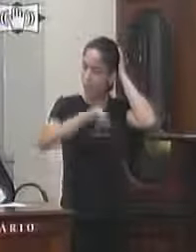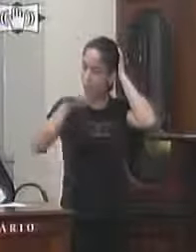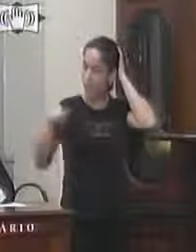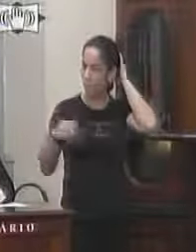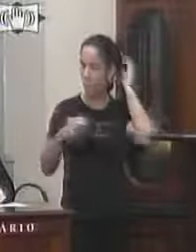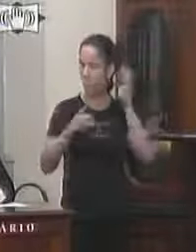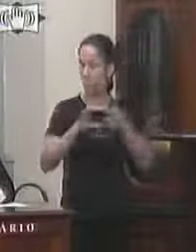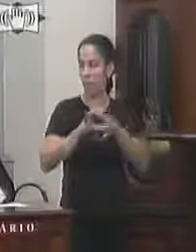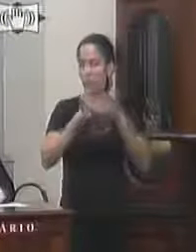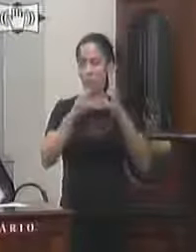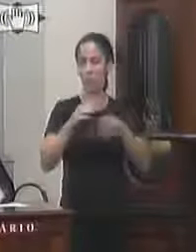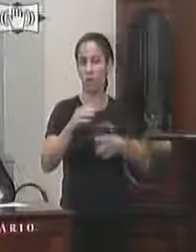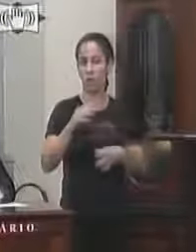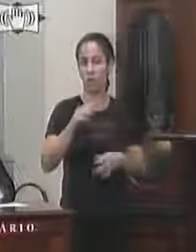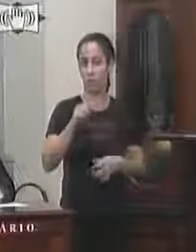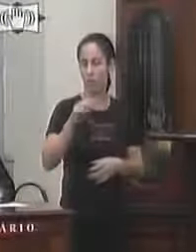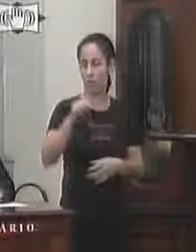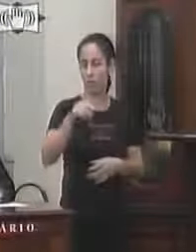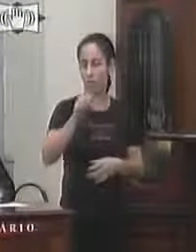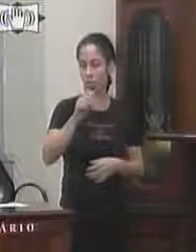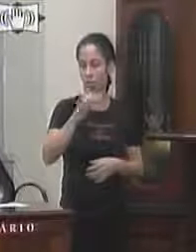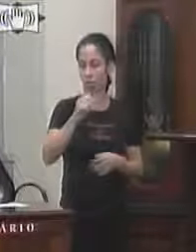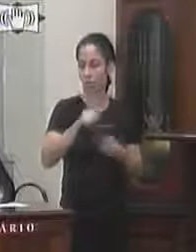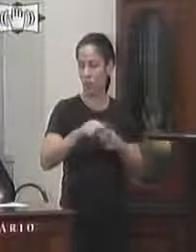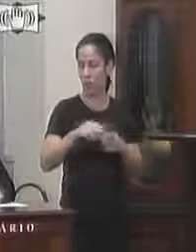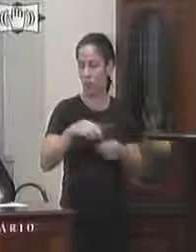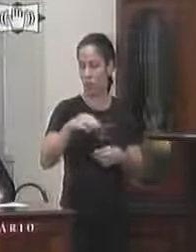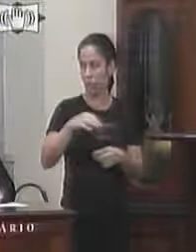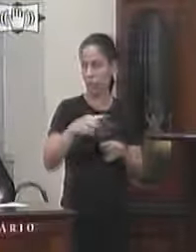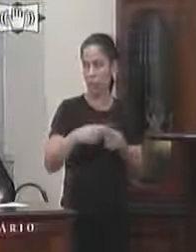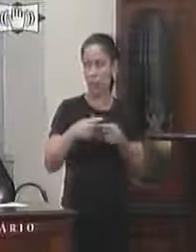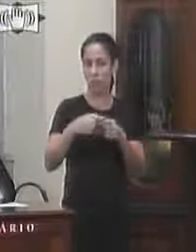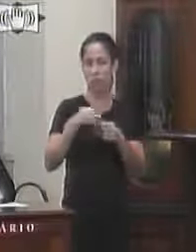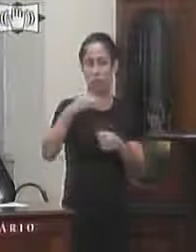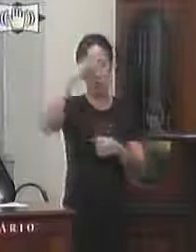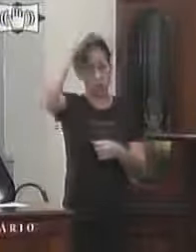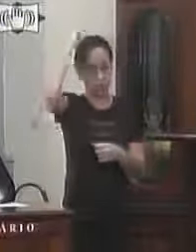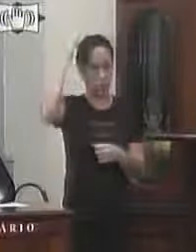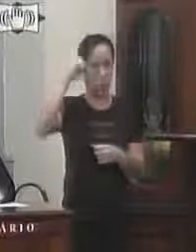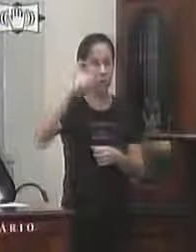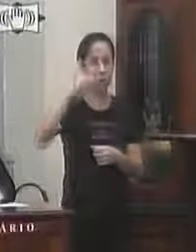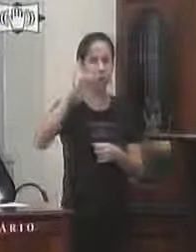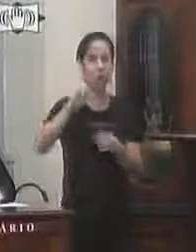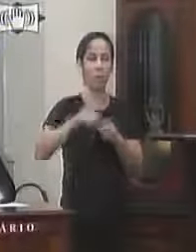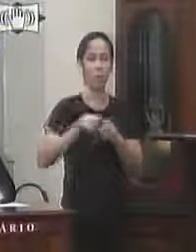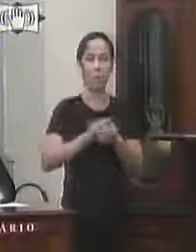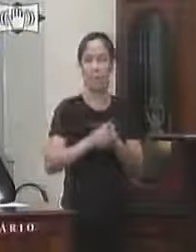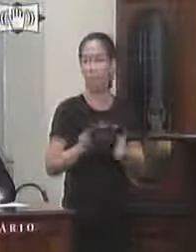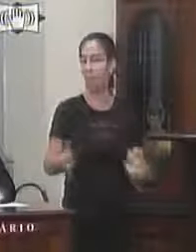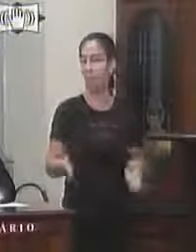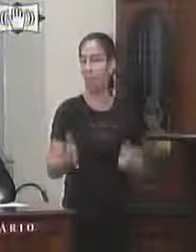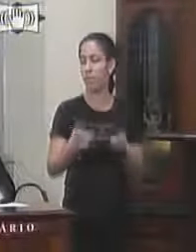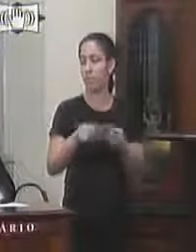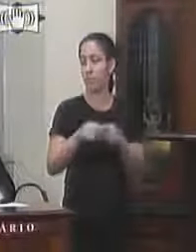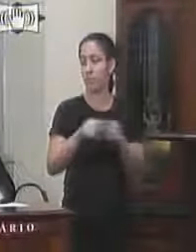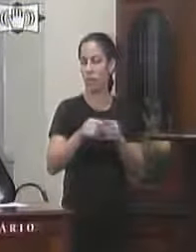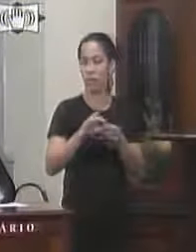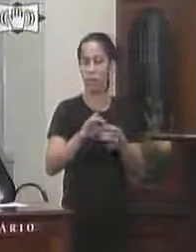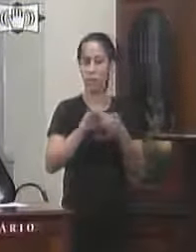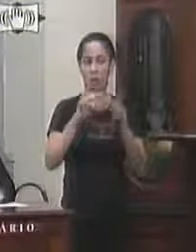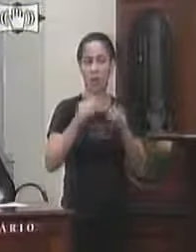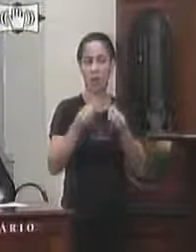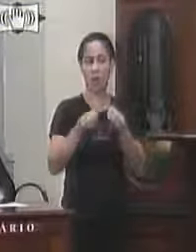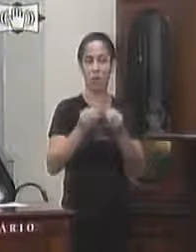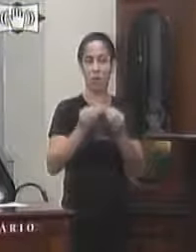de disponibilizar a parede de ginástica com a presença de educadores físicos no distrito de Santa Isabel do Rio Preto tal indicação de incentivar a prática de exercício ao livre como